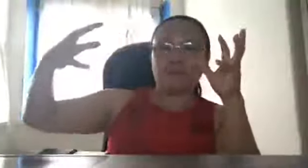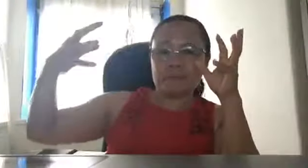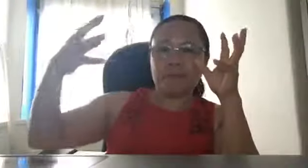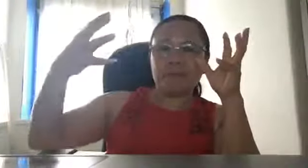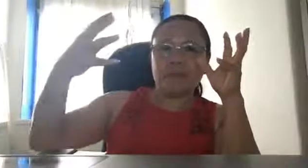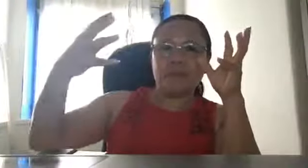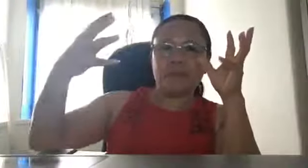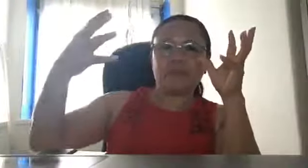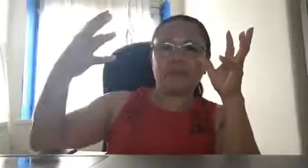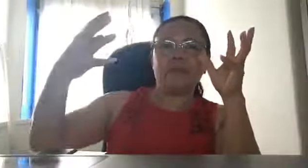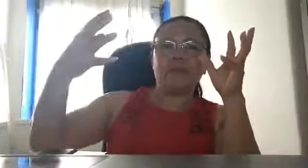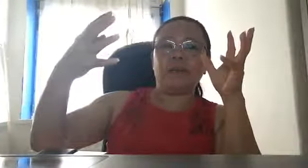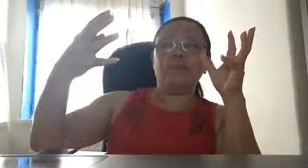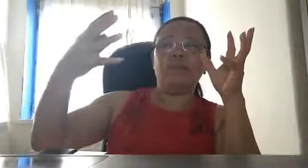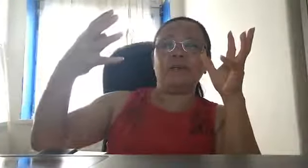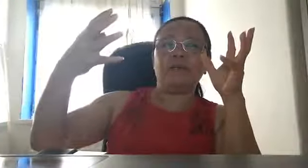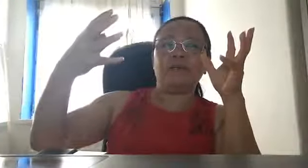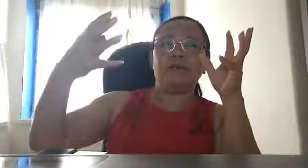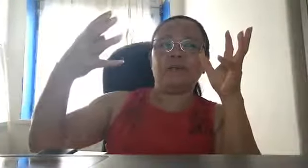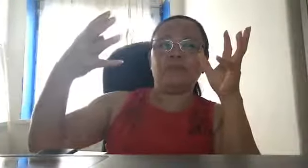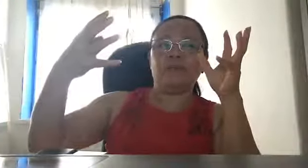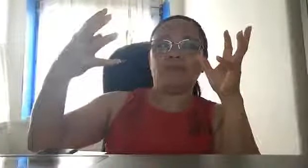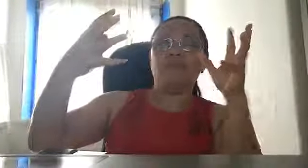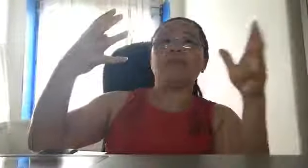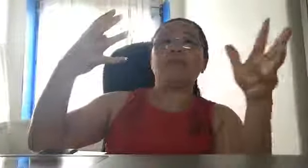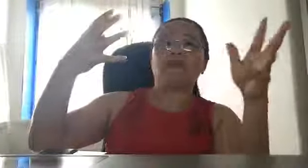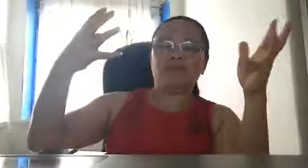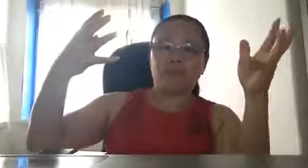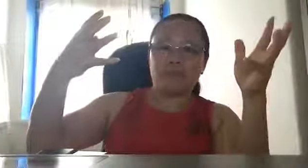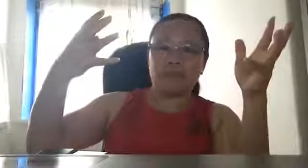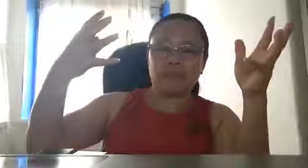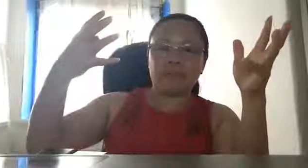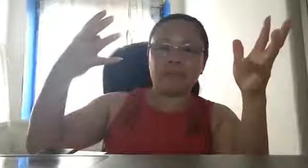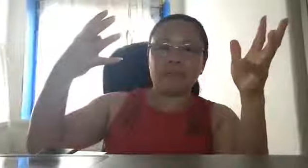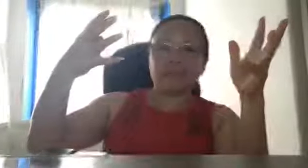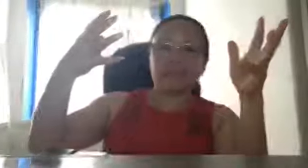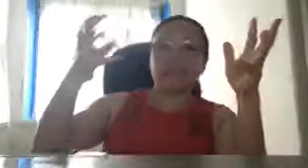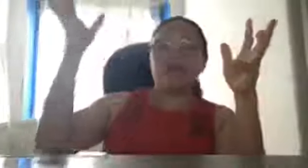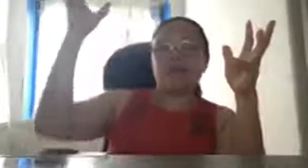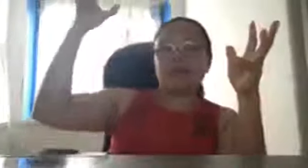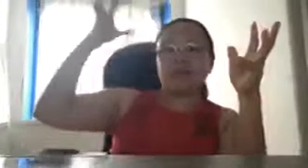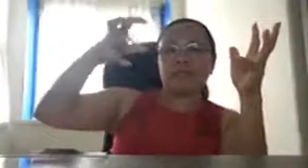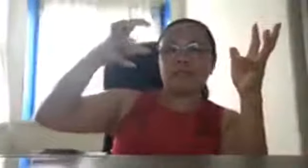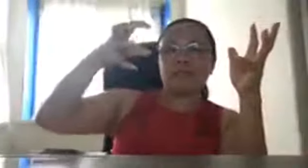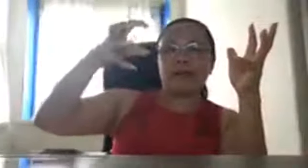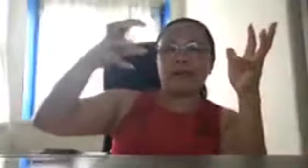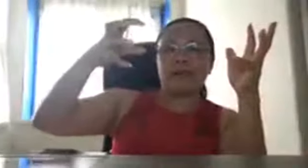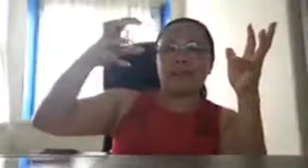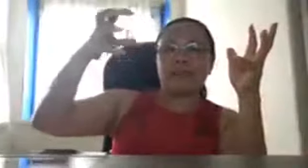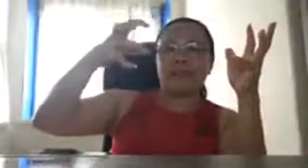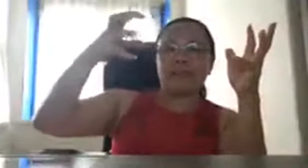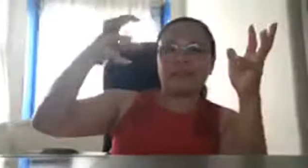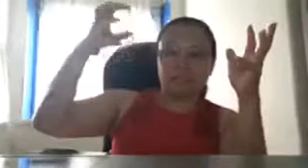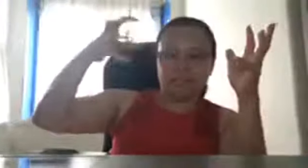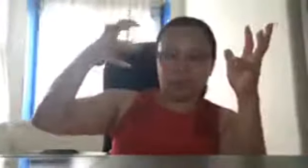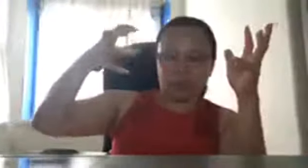naman mga Pilipino ano ba naman yung ate wala man tayong submarine at saka wala pa tayong mga radar detector